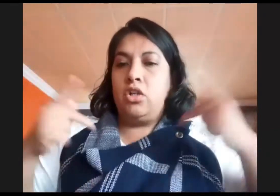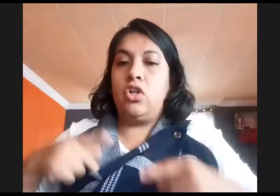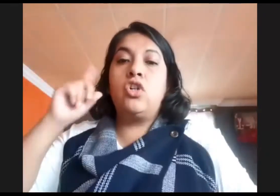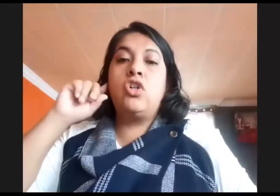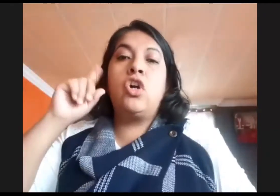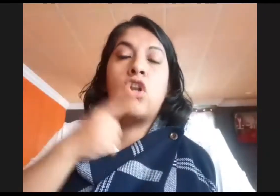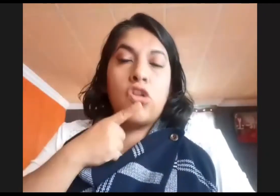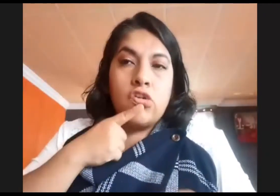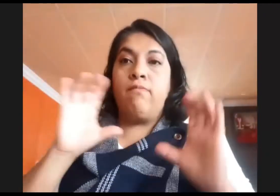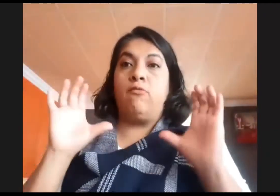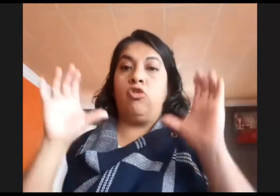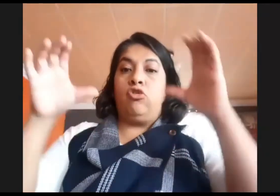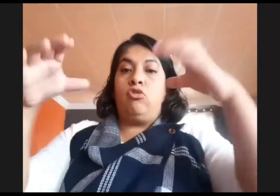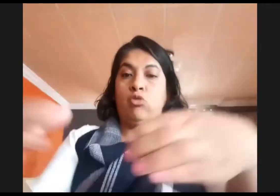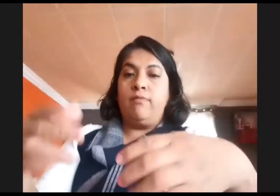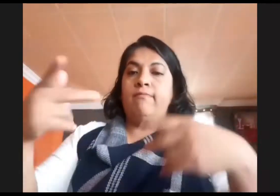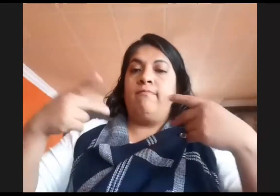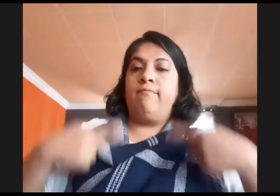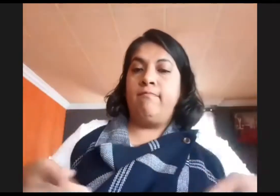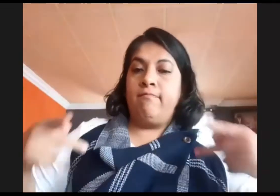definir los modelos pedagógicos.